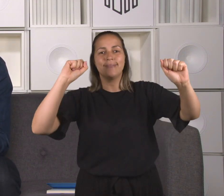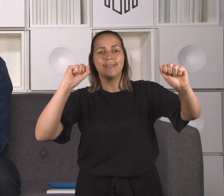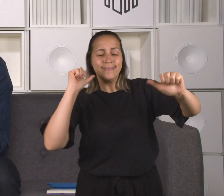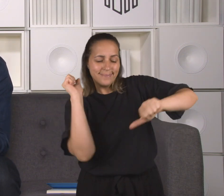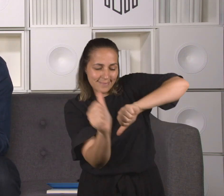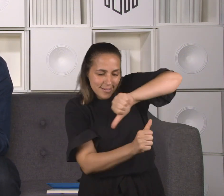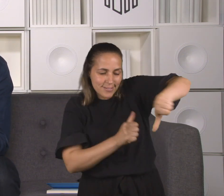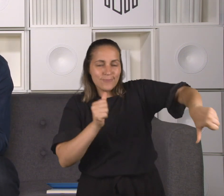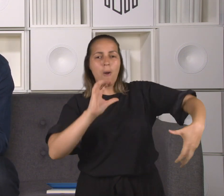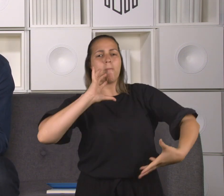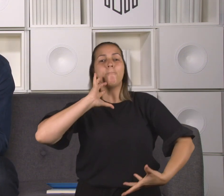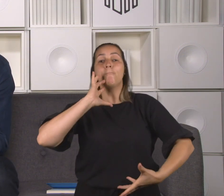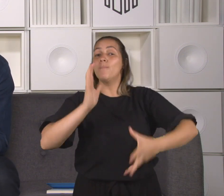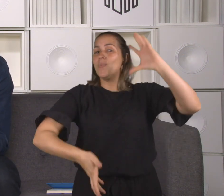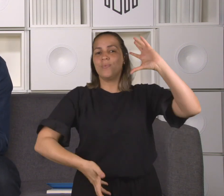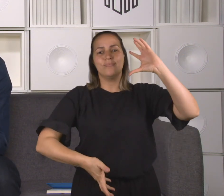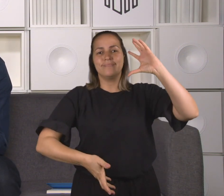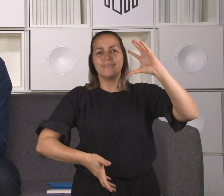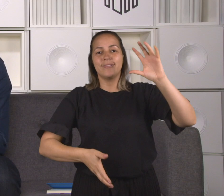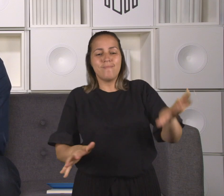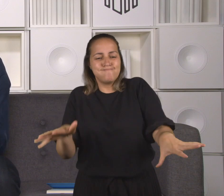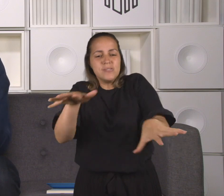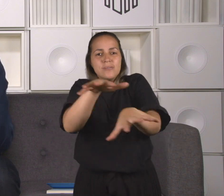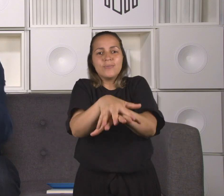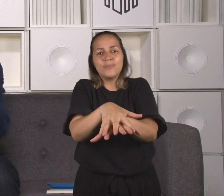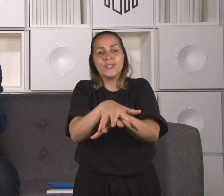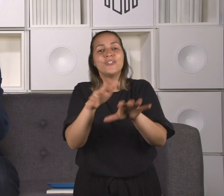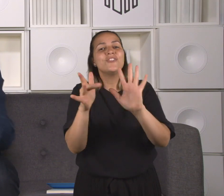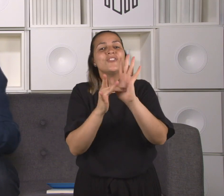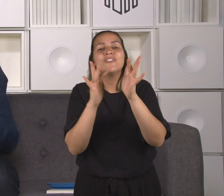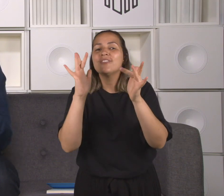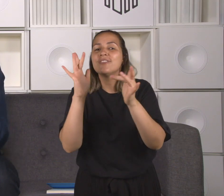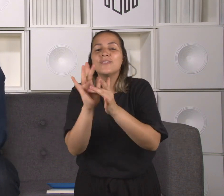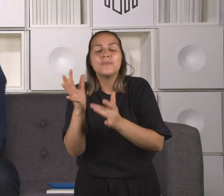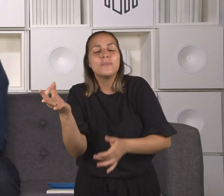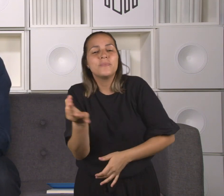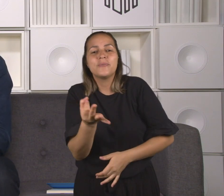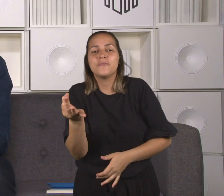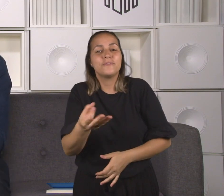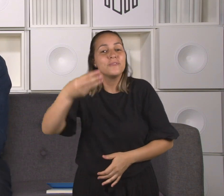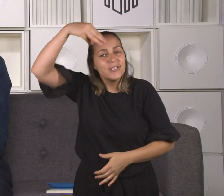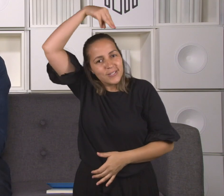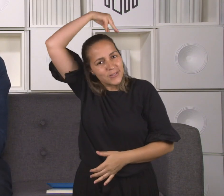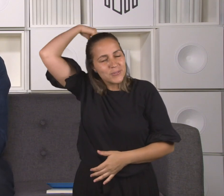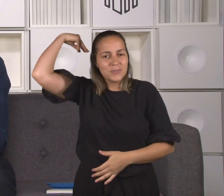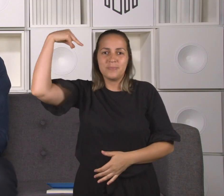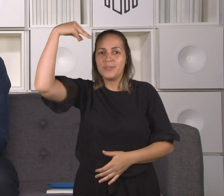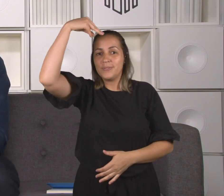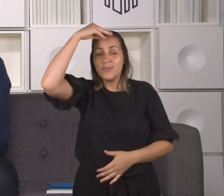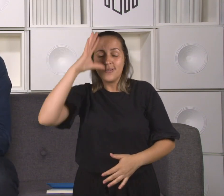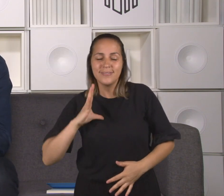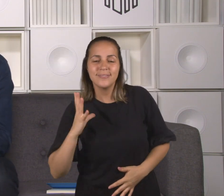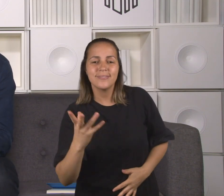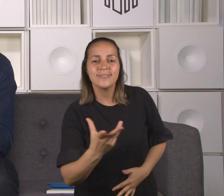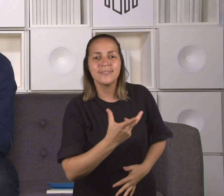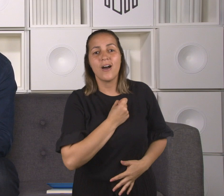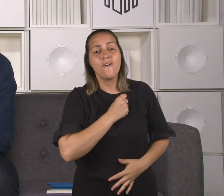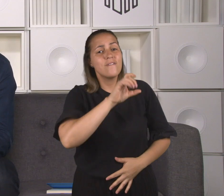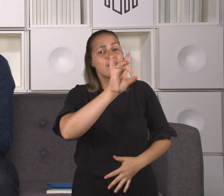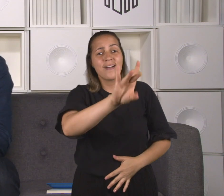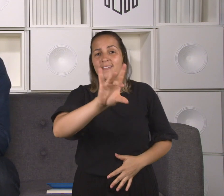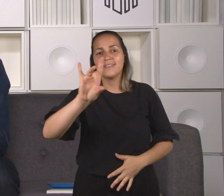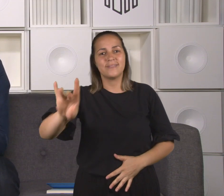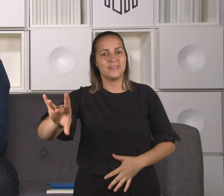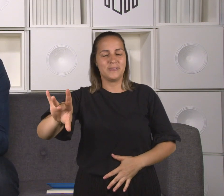é uma obra de inclusão, é uma obra de devolver a integralidade da criação de Deus. A começar das